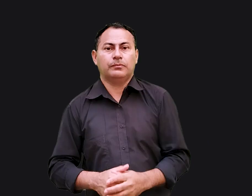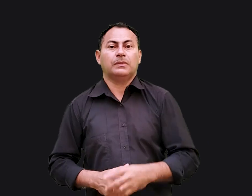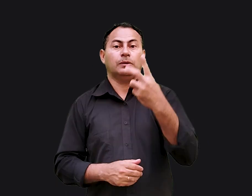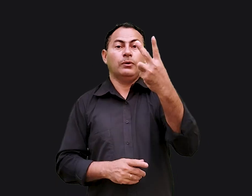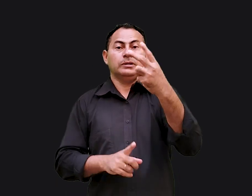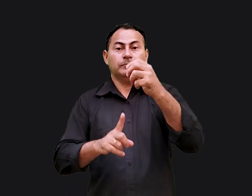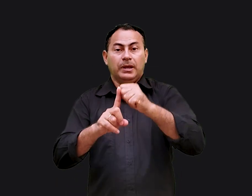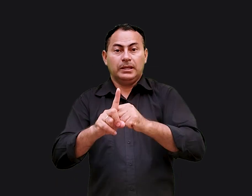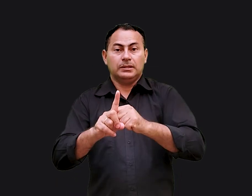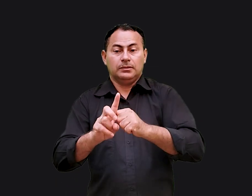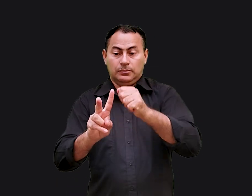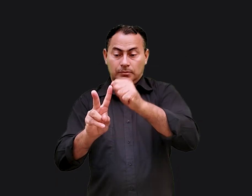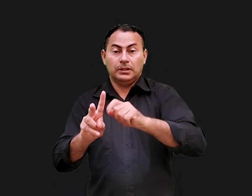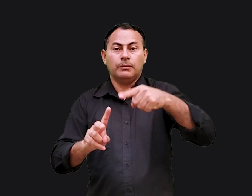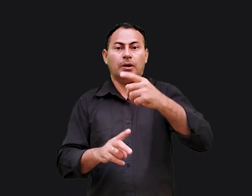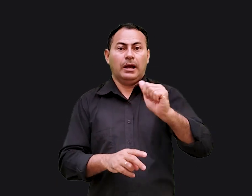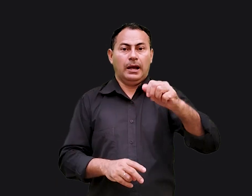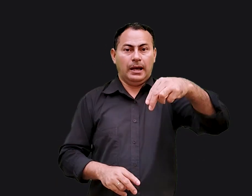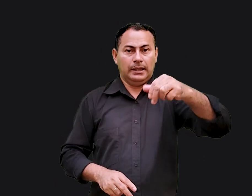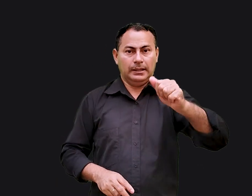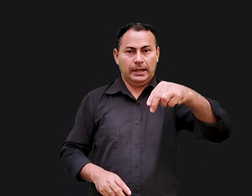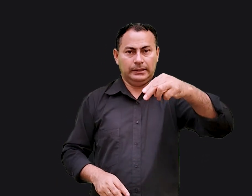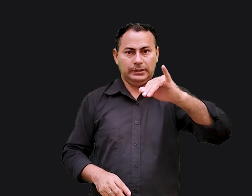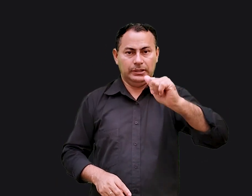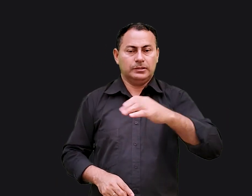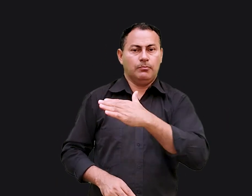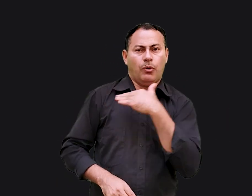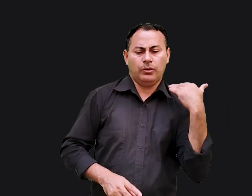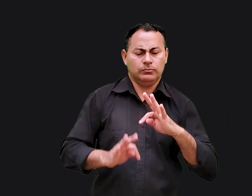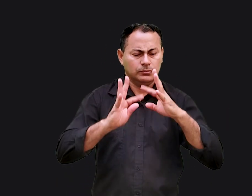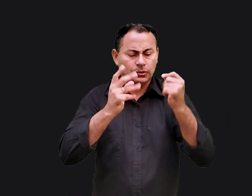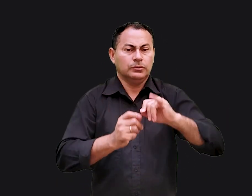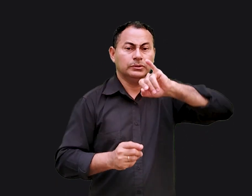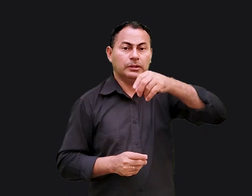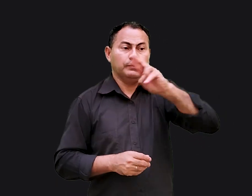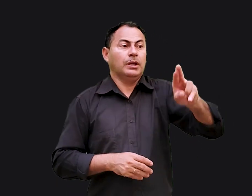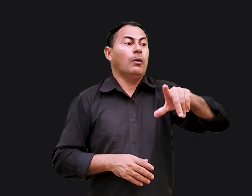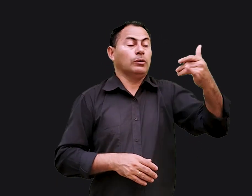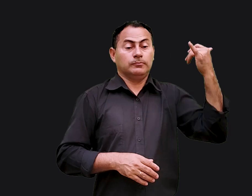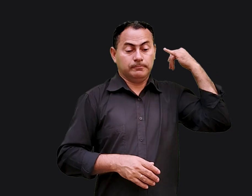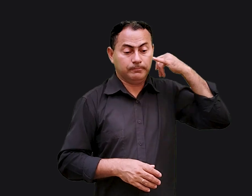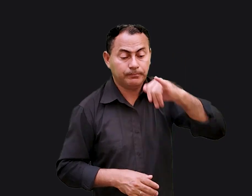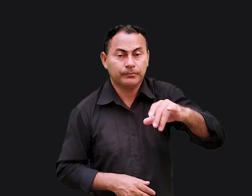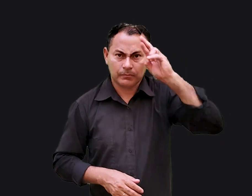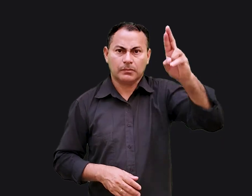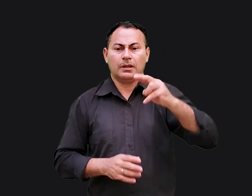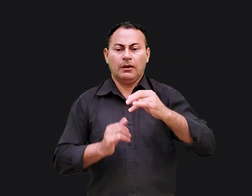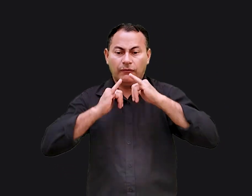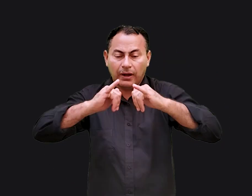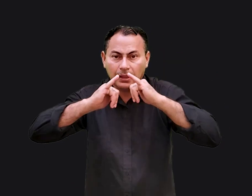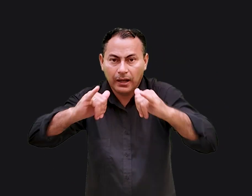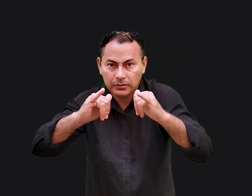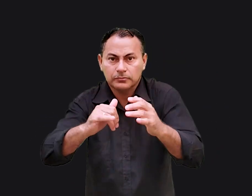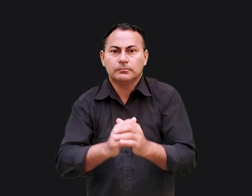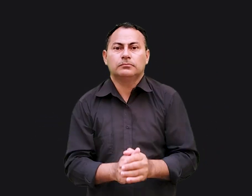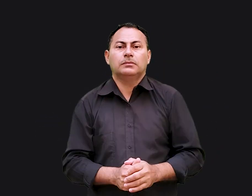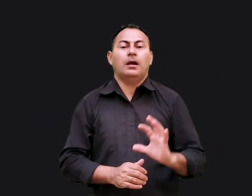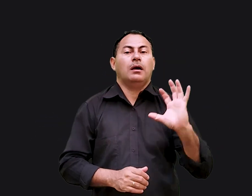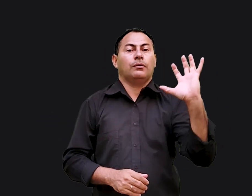dois meses depois Ananias morreu tudo o que Jeremias e outros profetas do senhor profetizavam